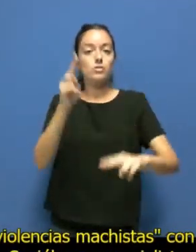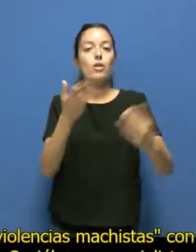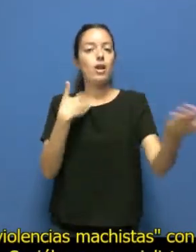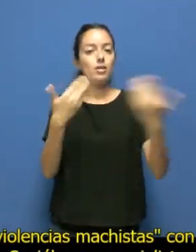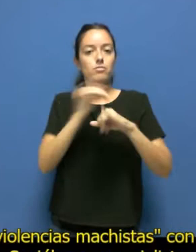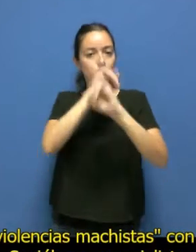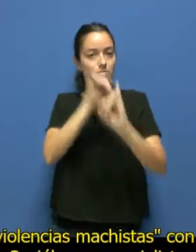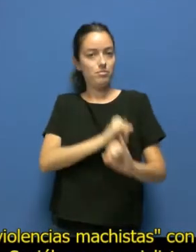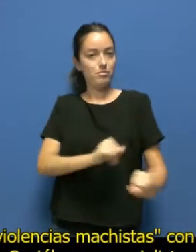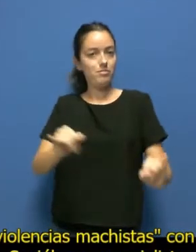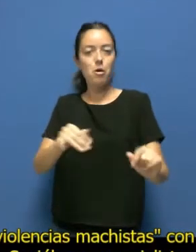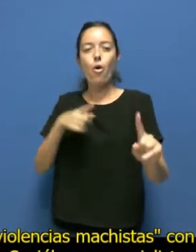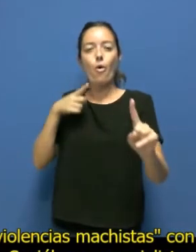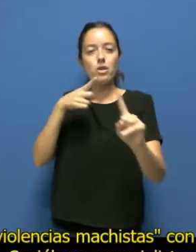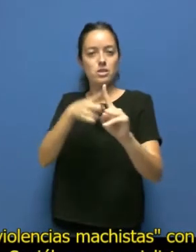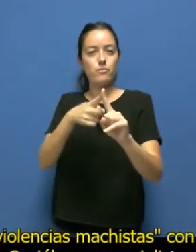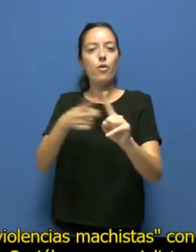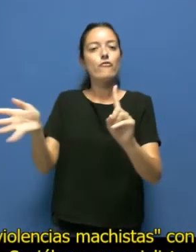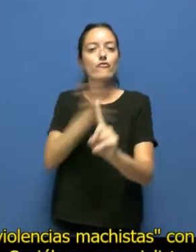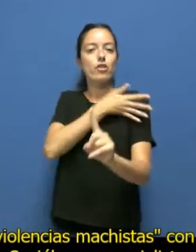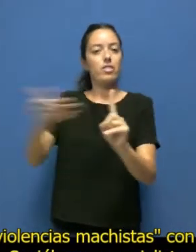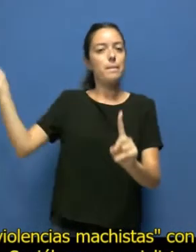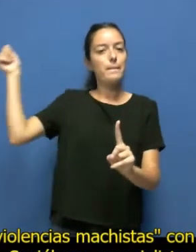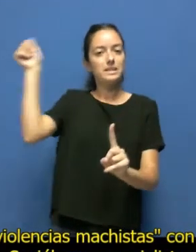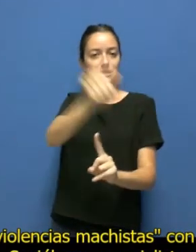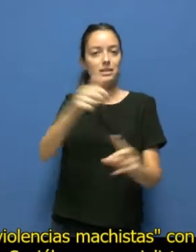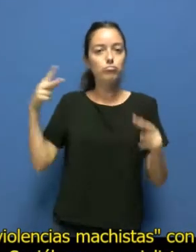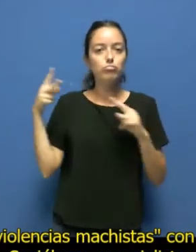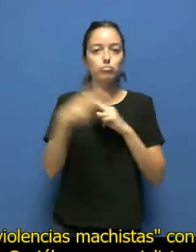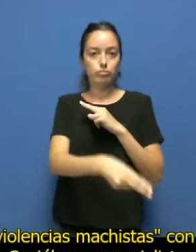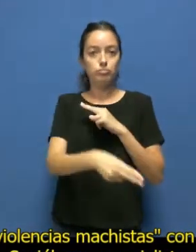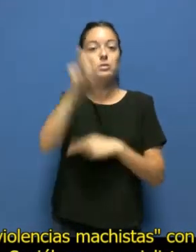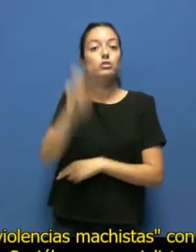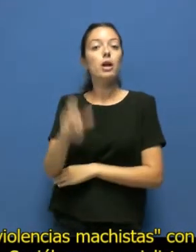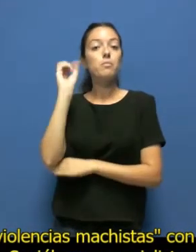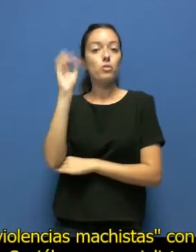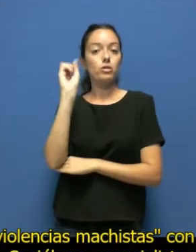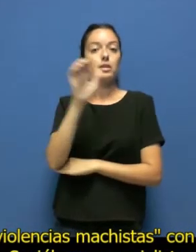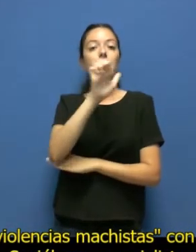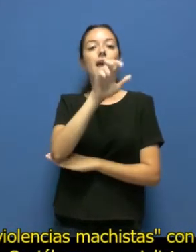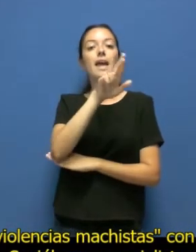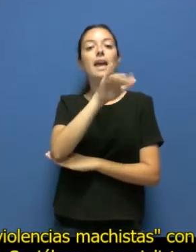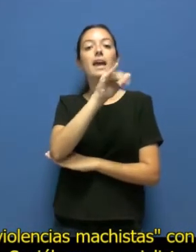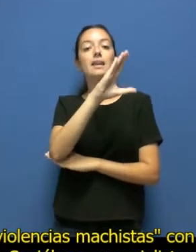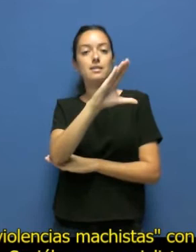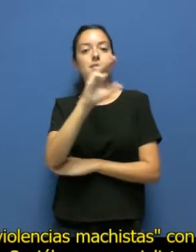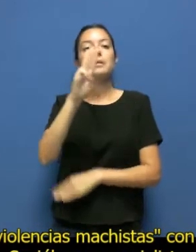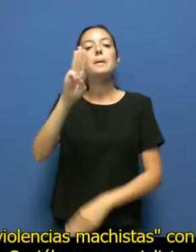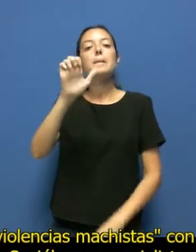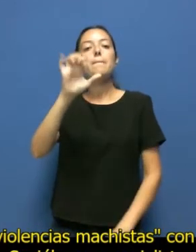Relaciones de Paz para Evitar las Violencias Machistas, con el ponente Eric Pescador,